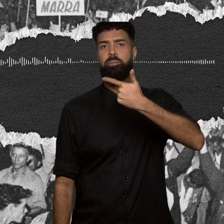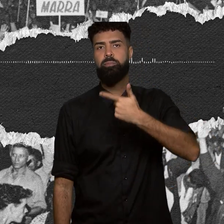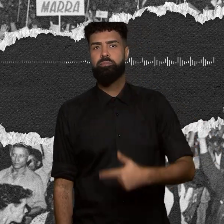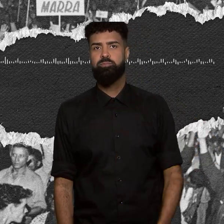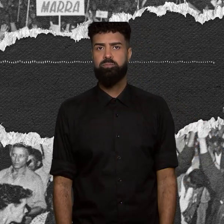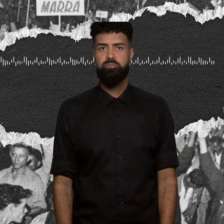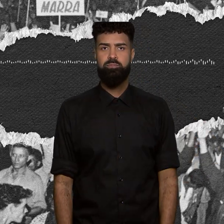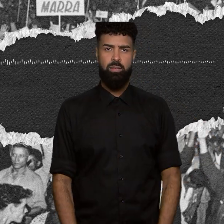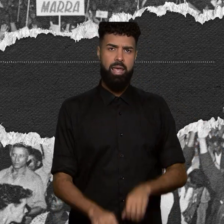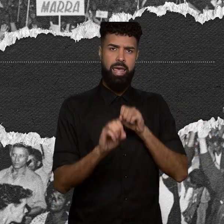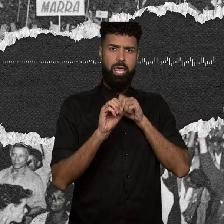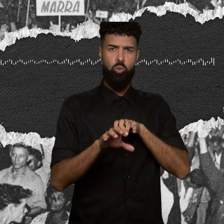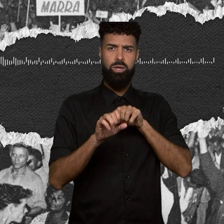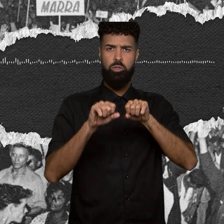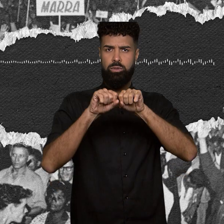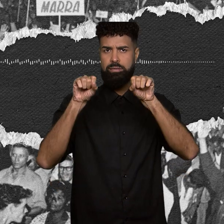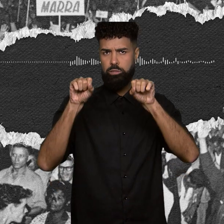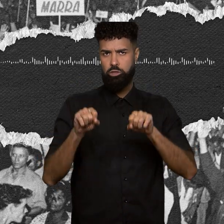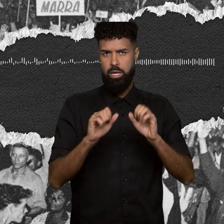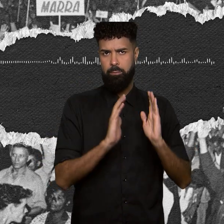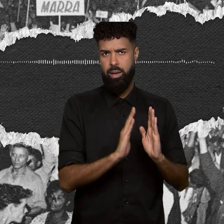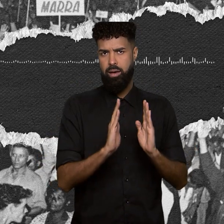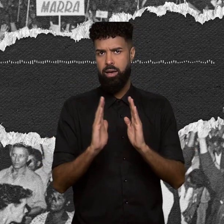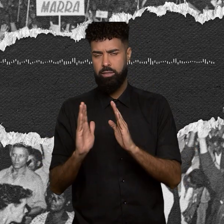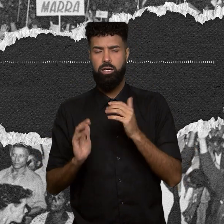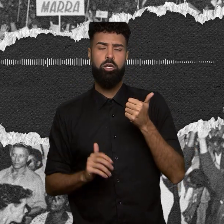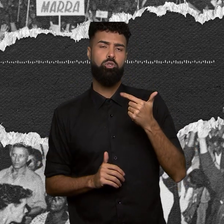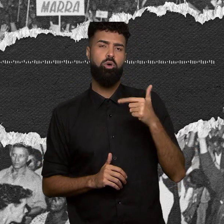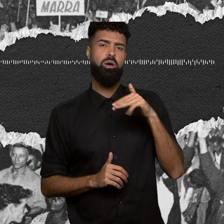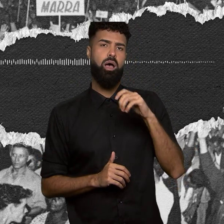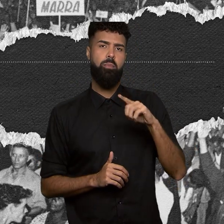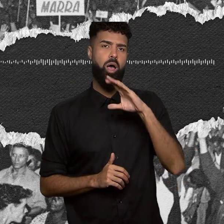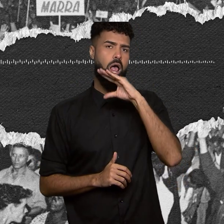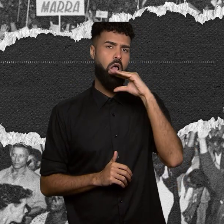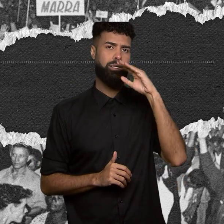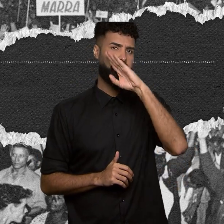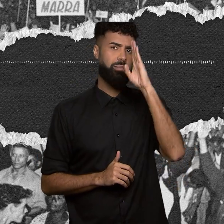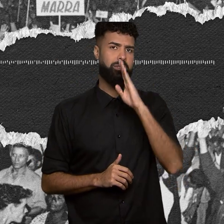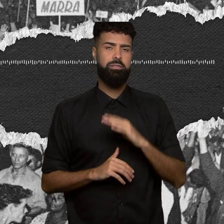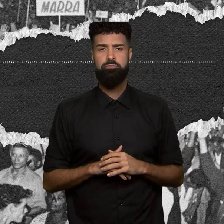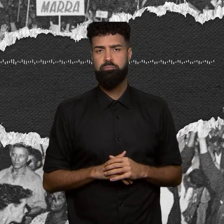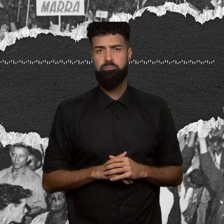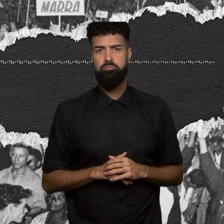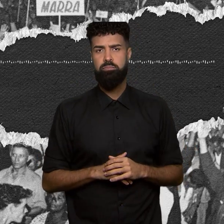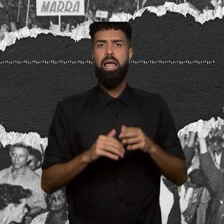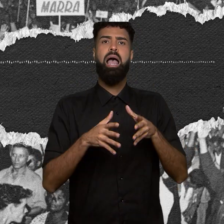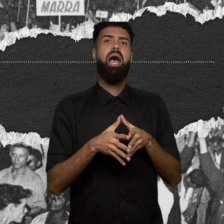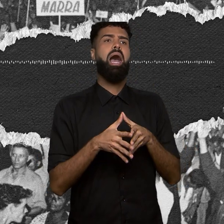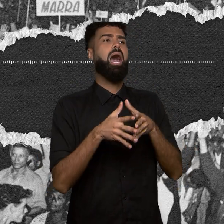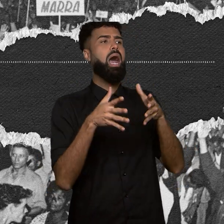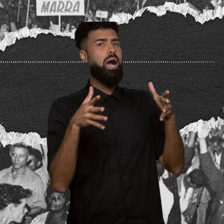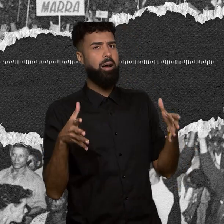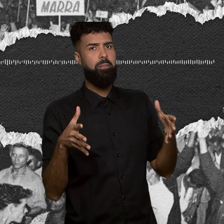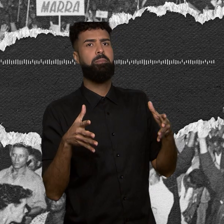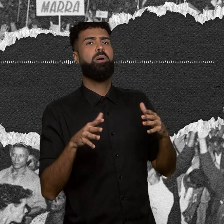sistemática para os 12 milhões de adolescentes brasileiros. A ampla mobilização